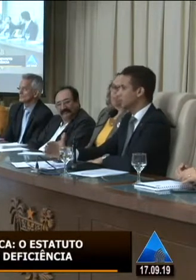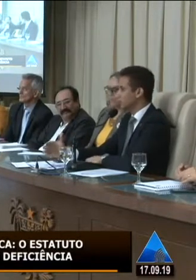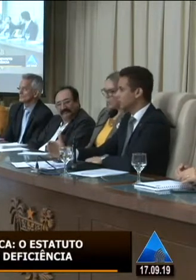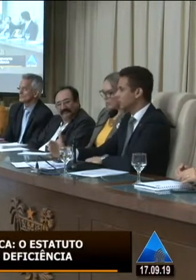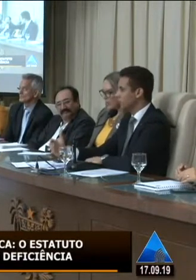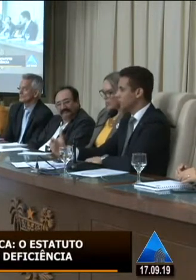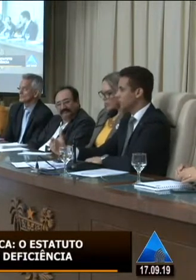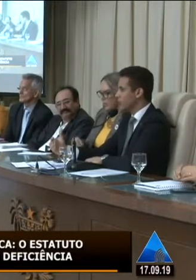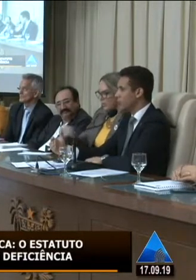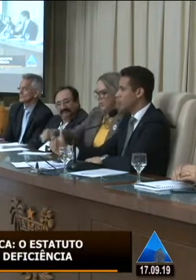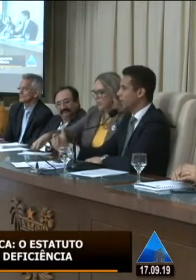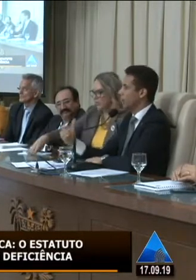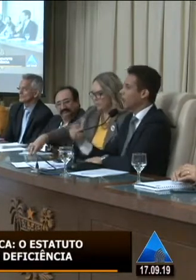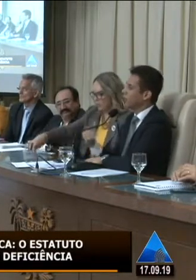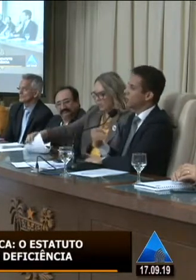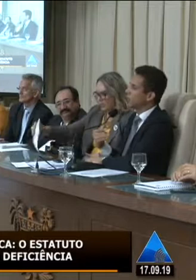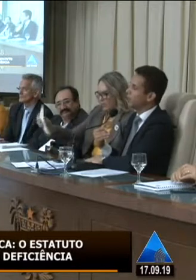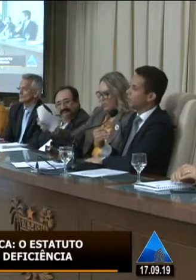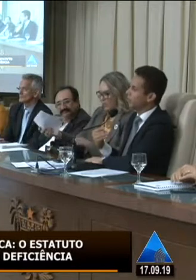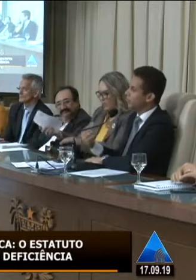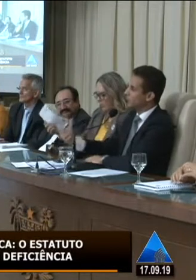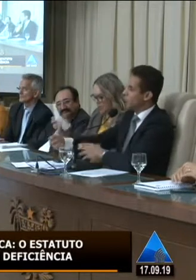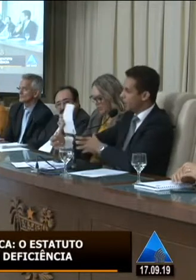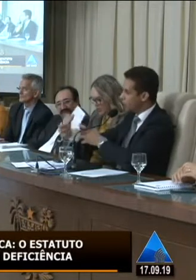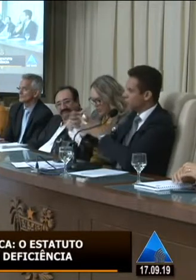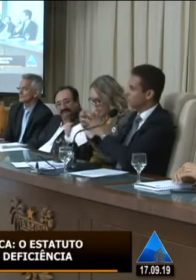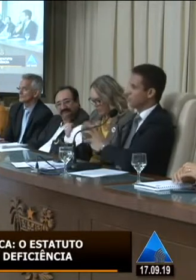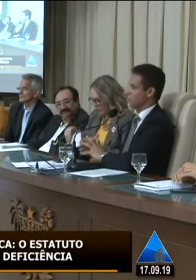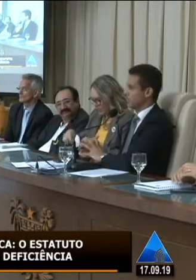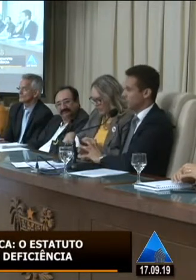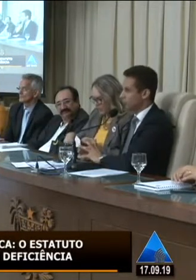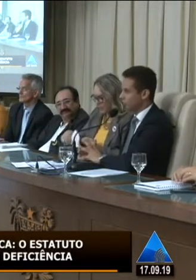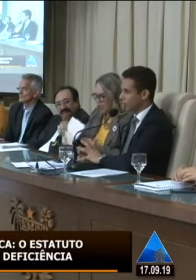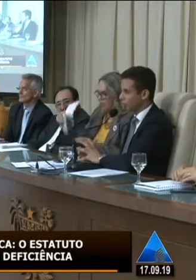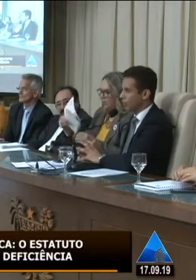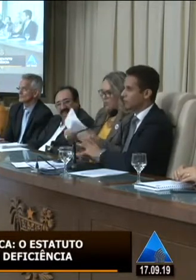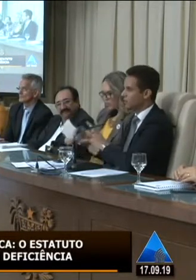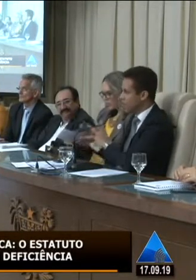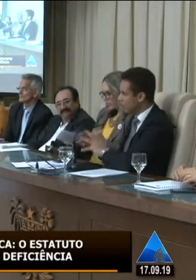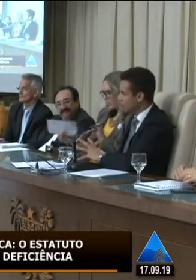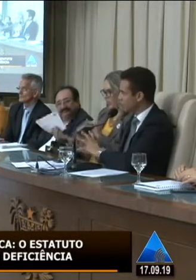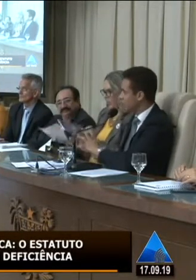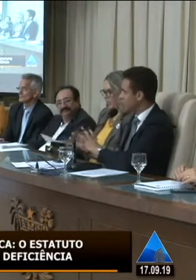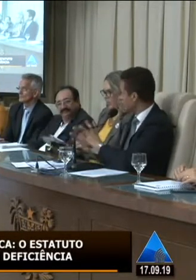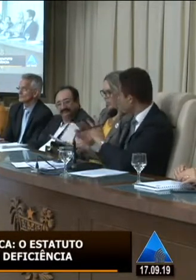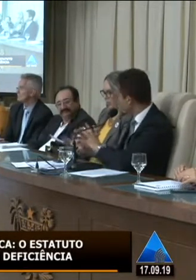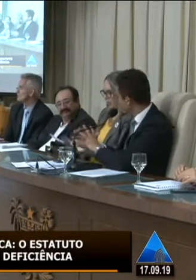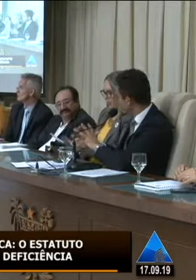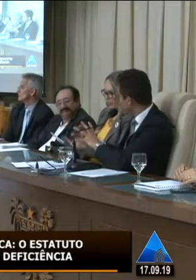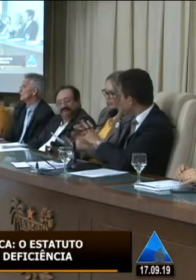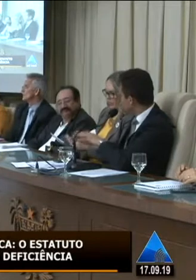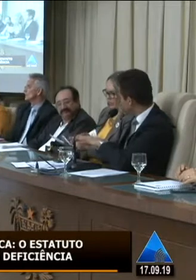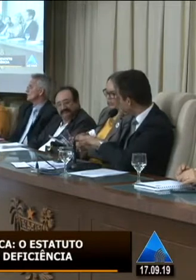semanas para que será o momento para recebermos as sugestões as ideias os